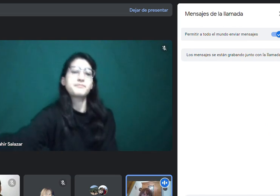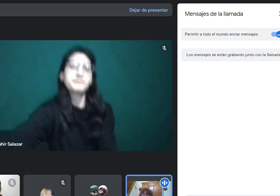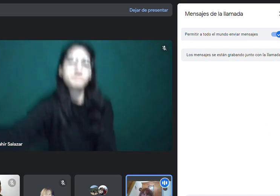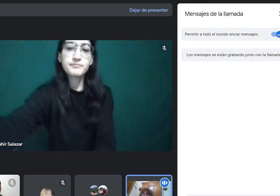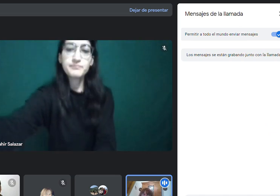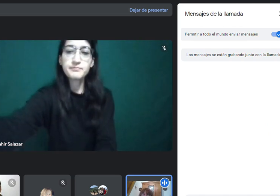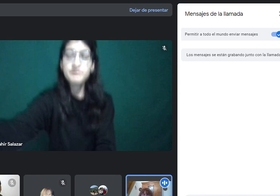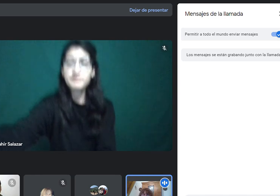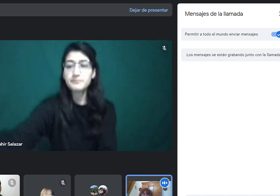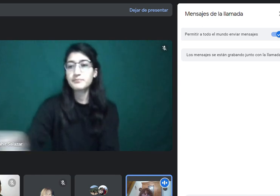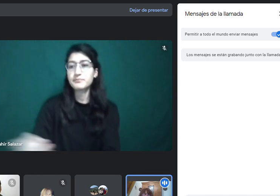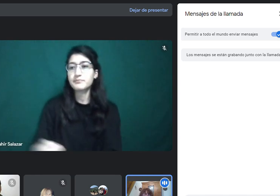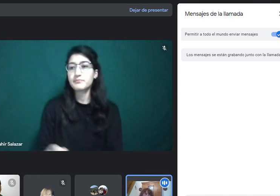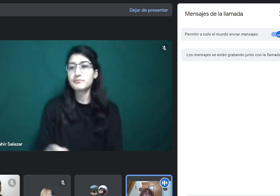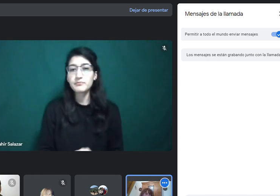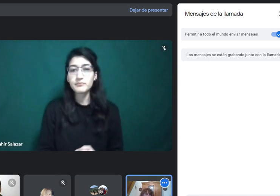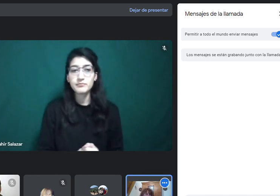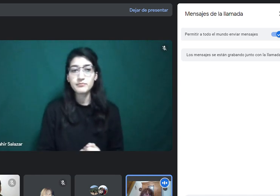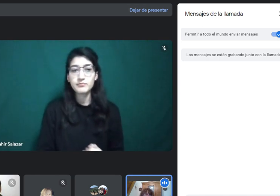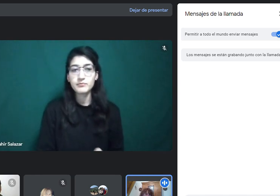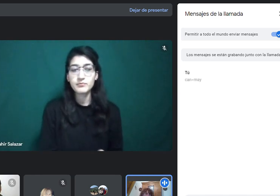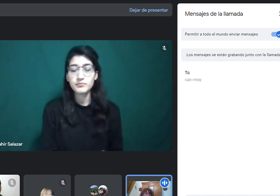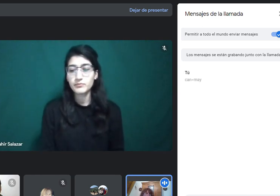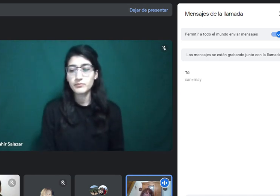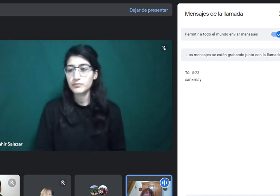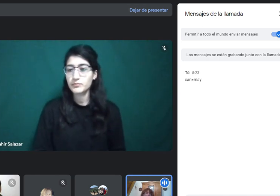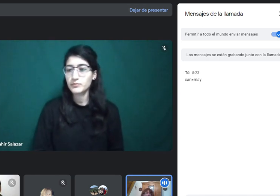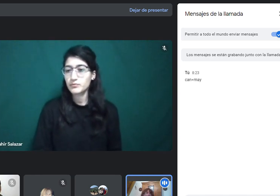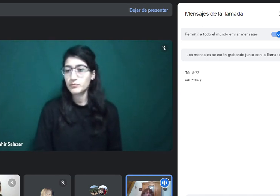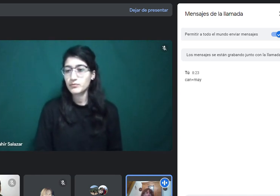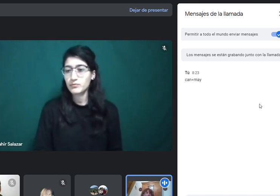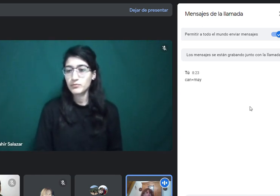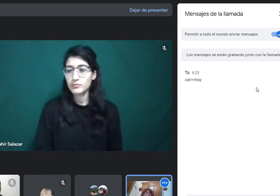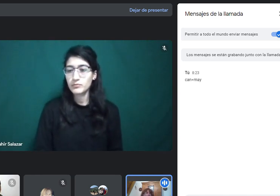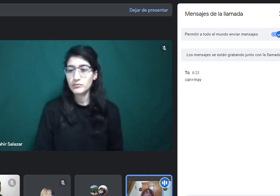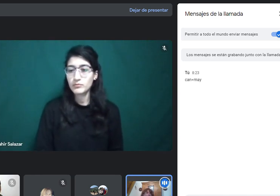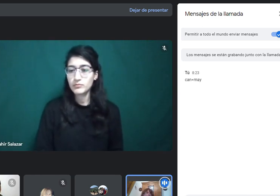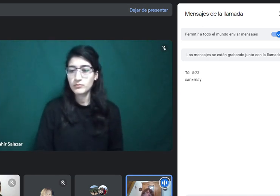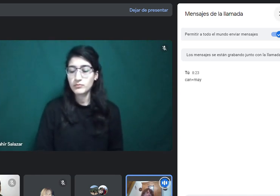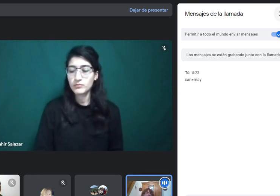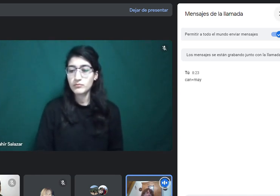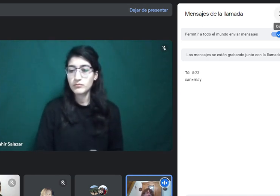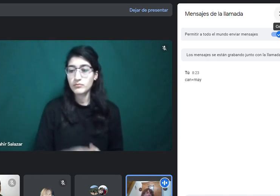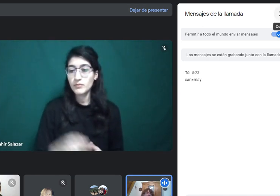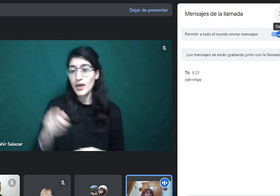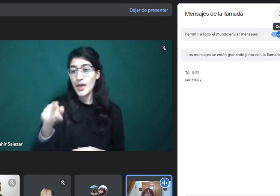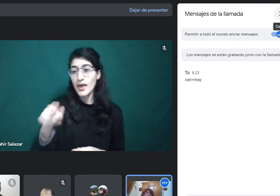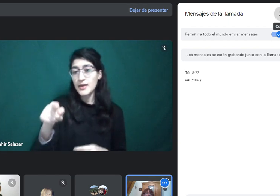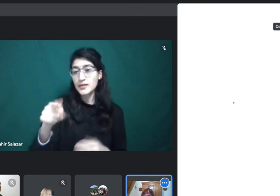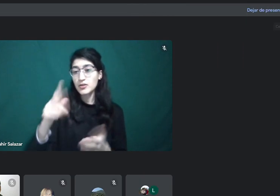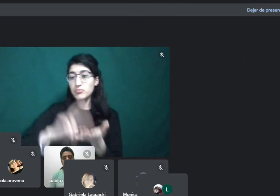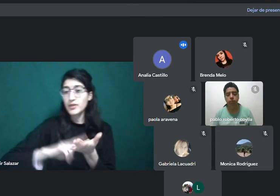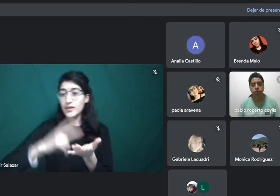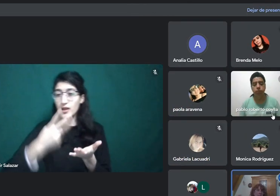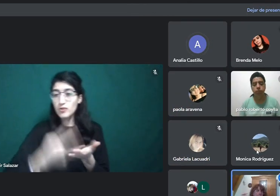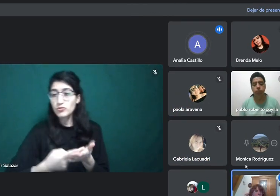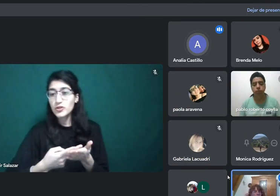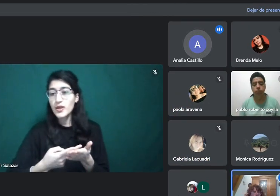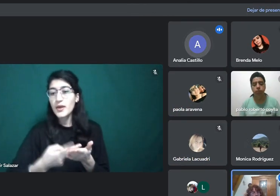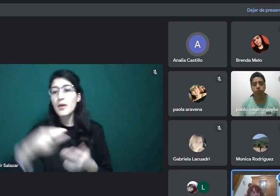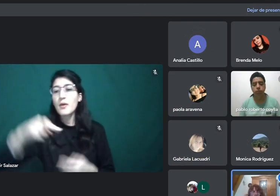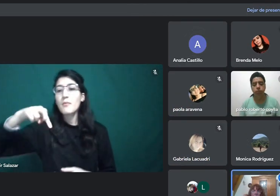sinónimo de MEI, o sea, los dos se traducen poder en presente. Poder.